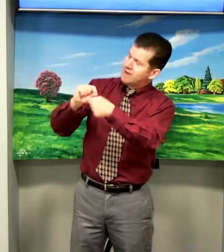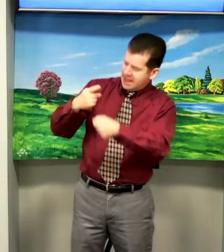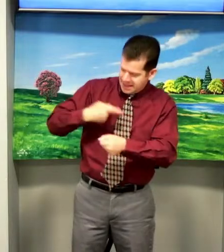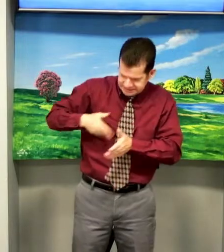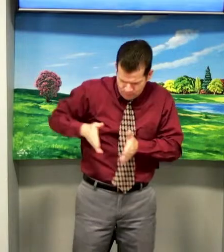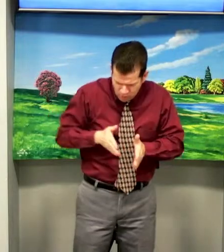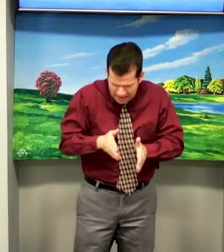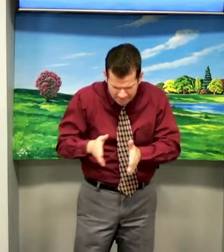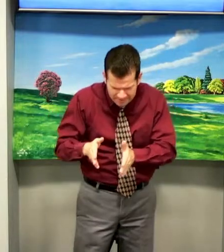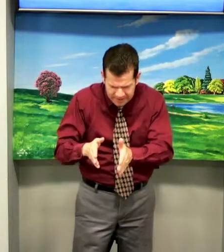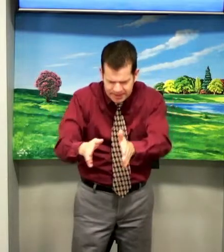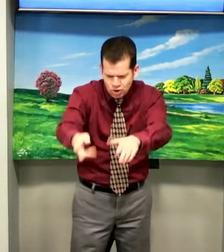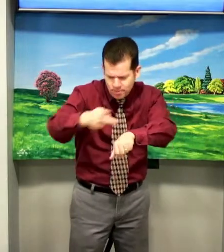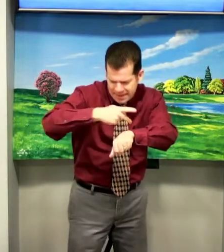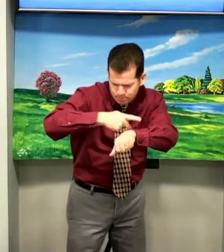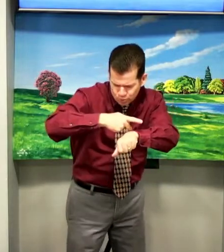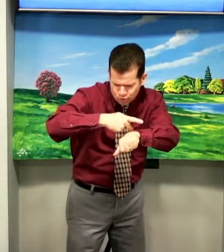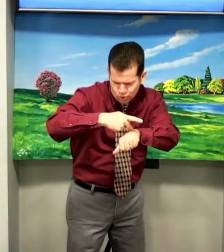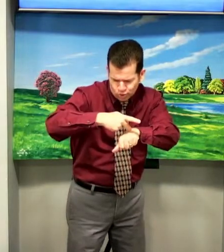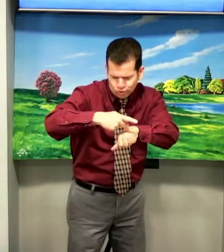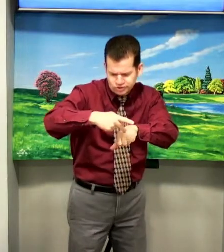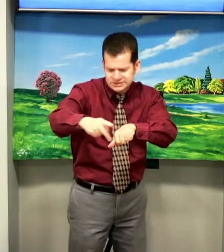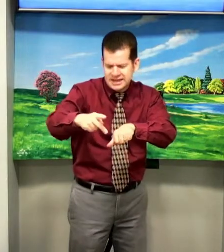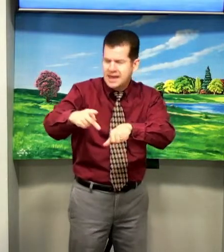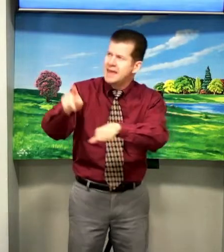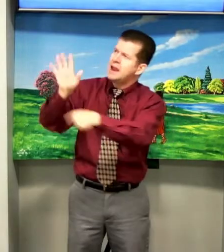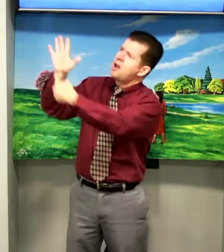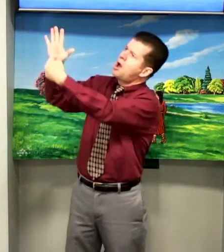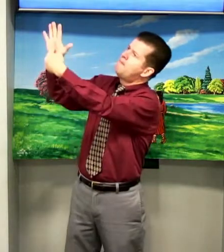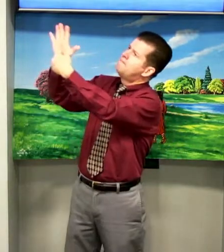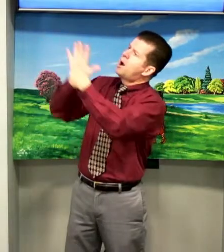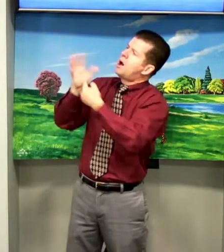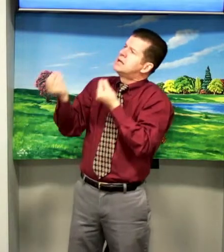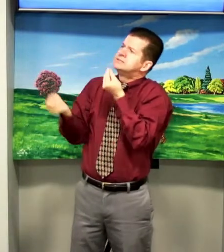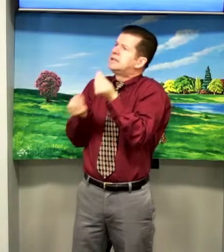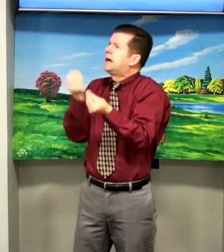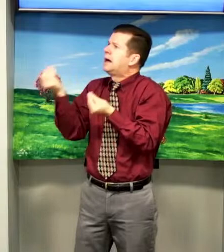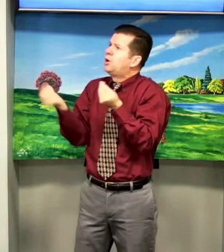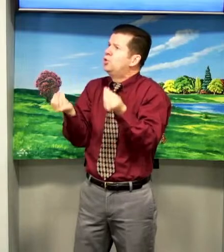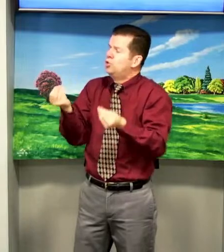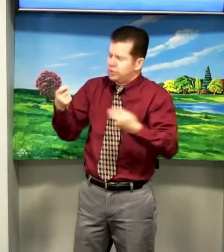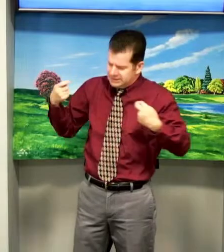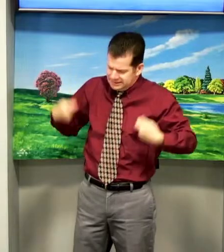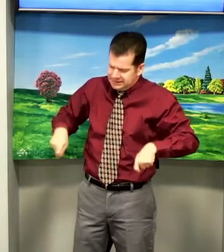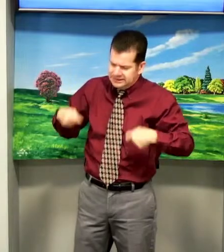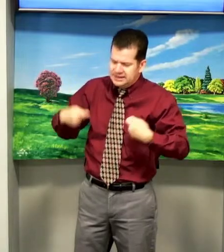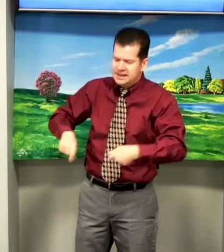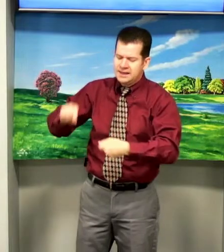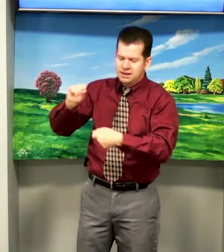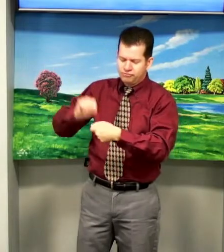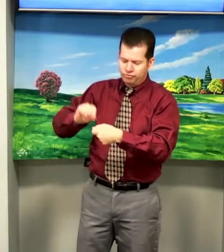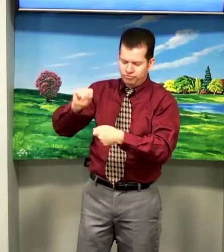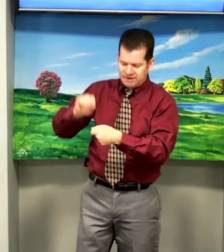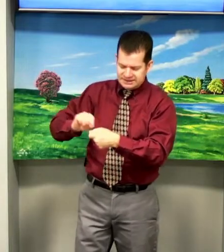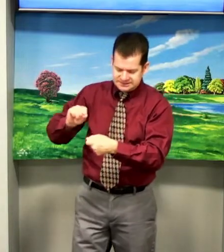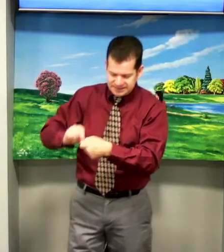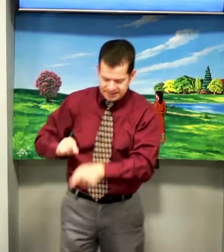faz teu caminho bem puro ser, mostra o que devo fazer,